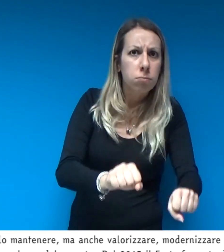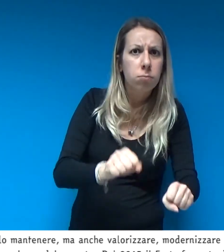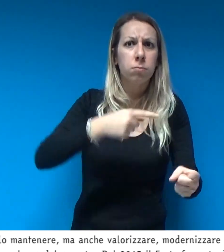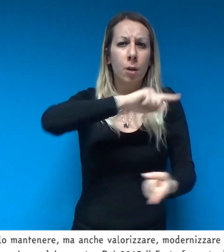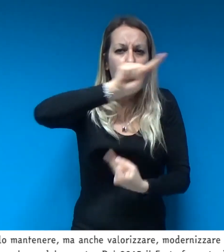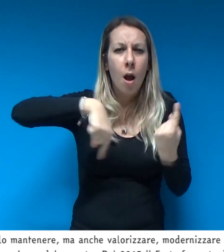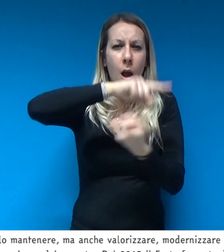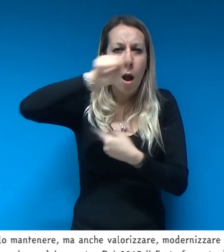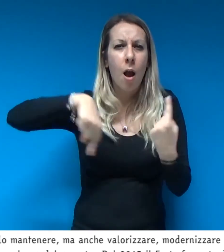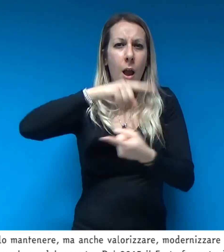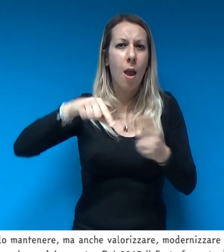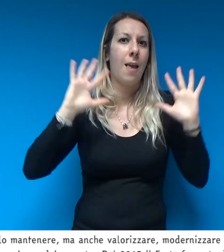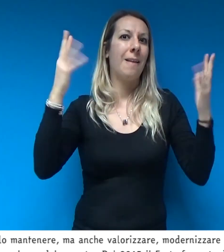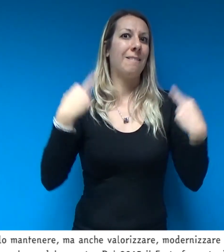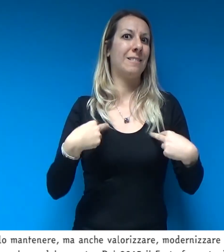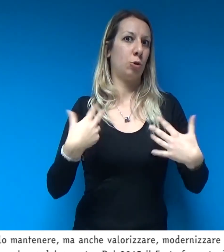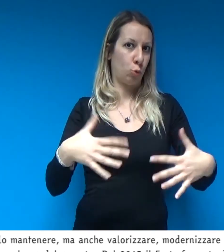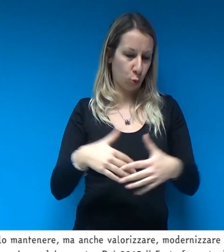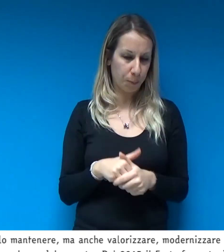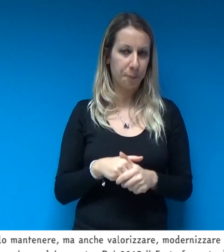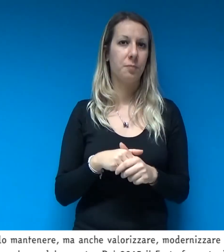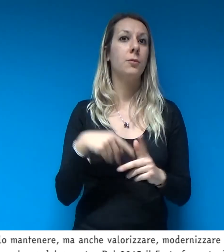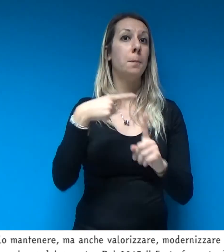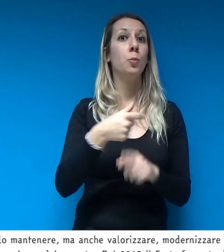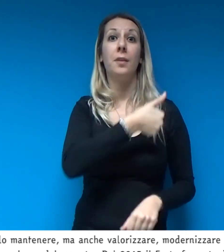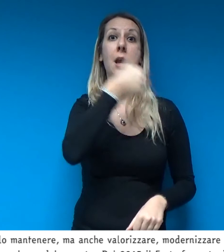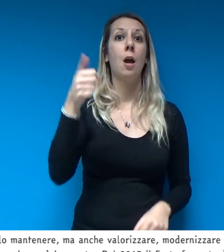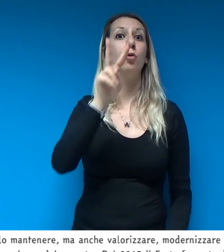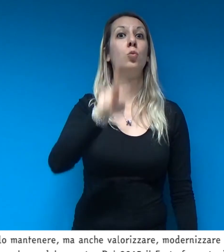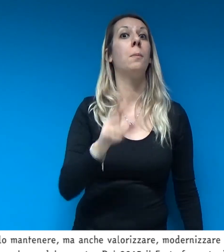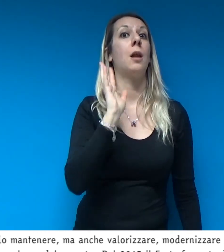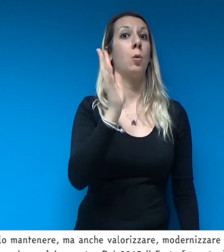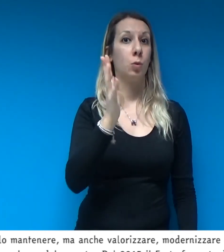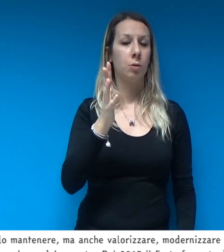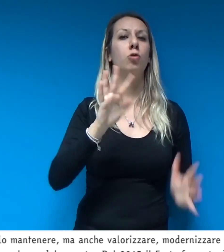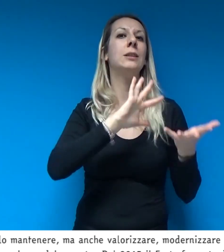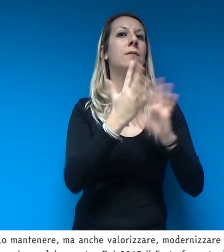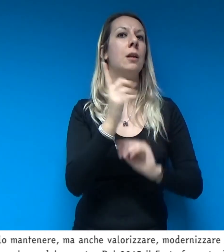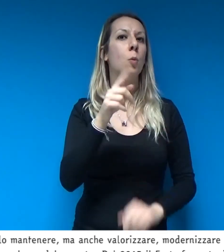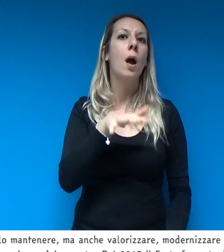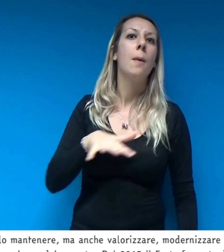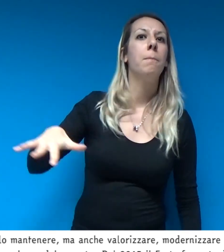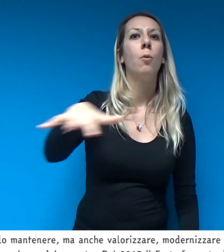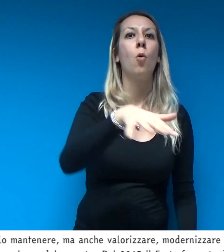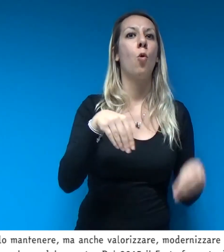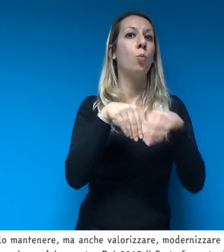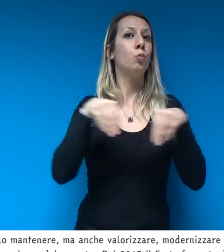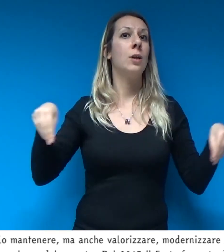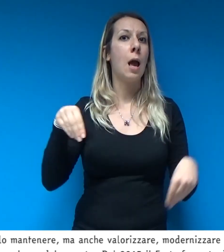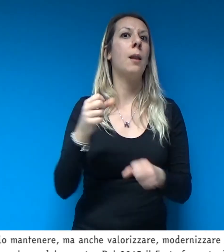tramandare. Guardare al futuro con la consapevolezza del passato. Dal 2015 il forte fa parte